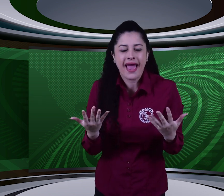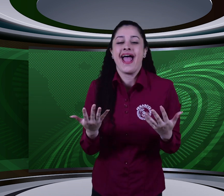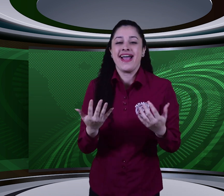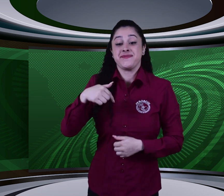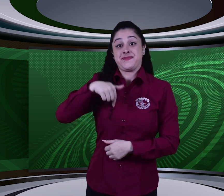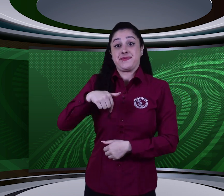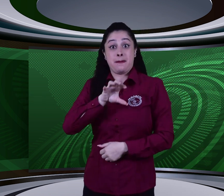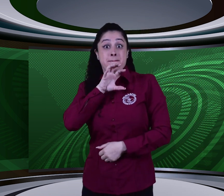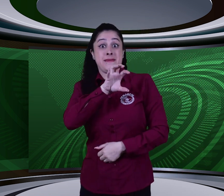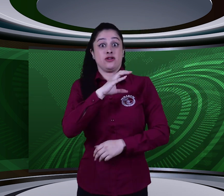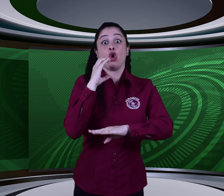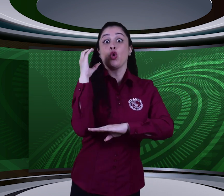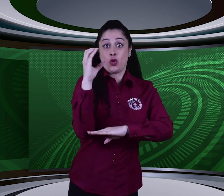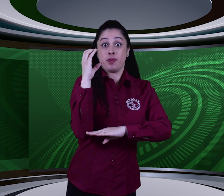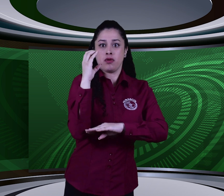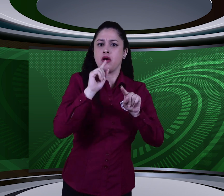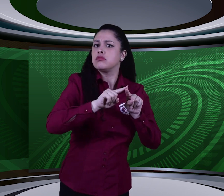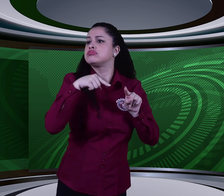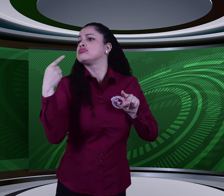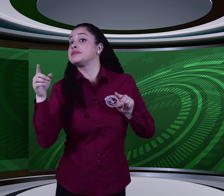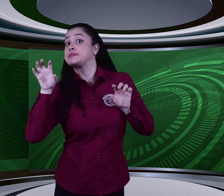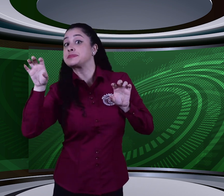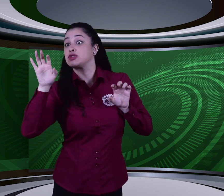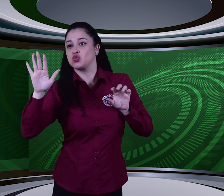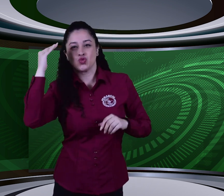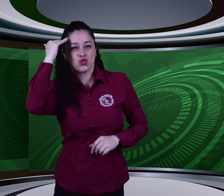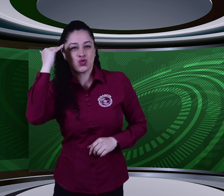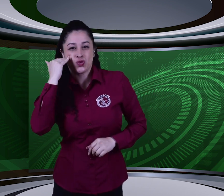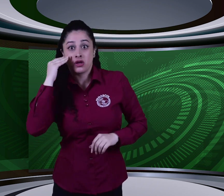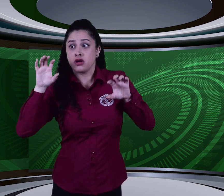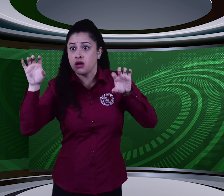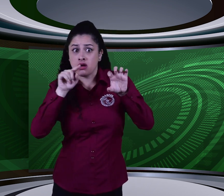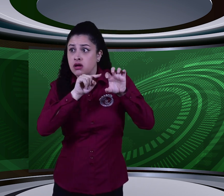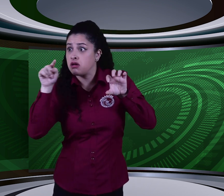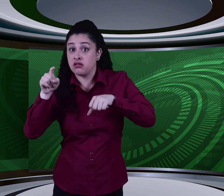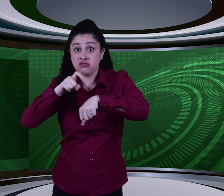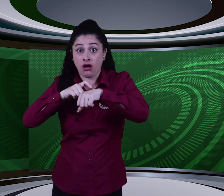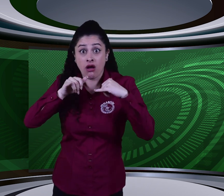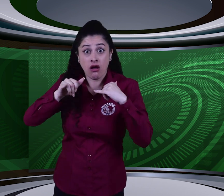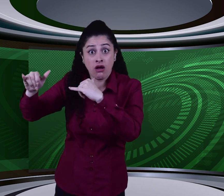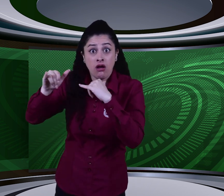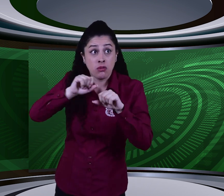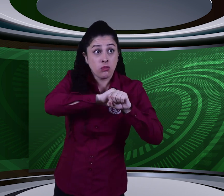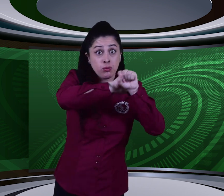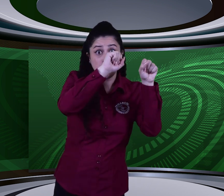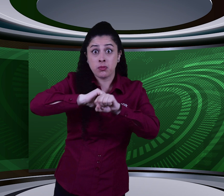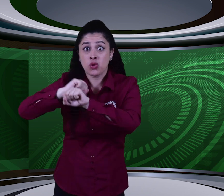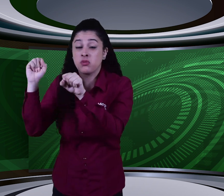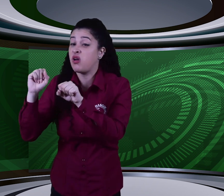horarios. Esto debido a la diferencia horaria que tenemos con Corea, la cual es de 14